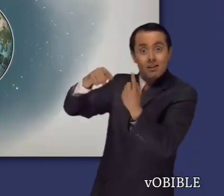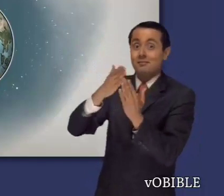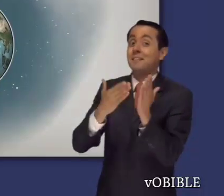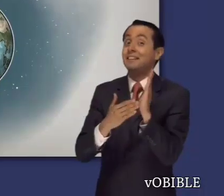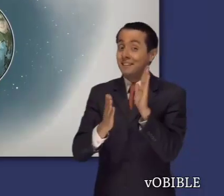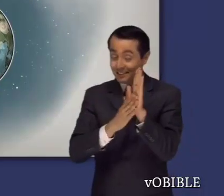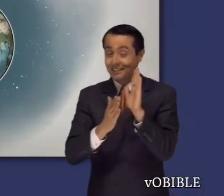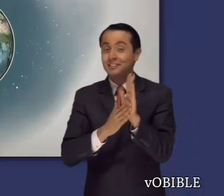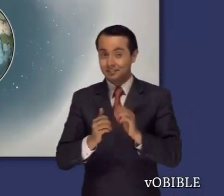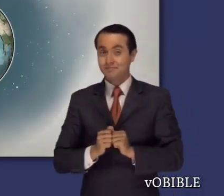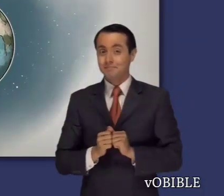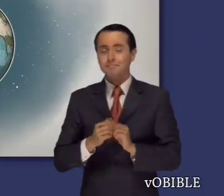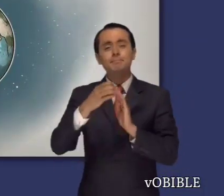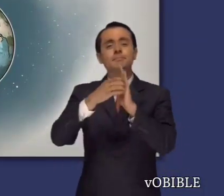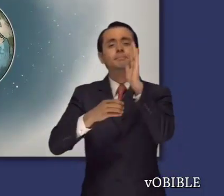siglos después?